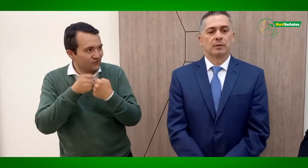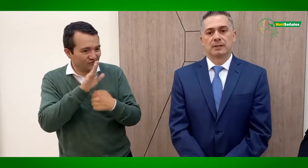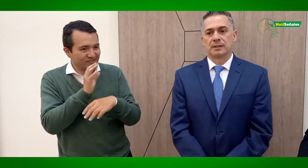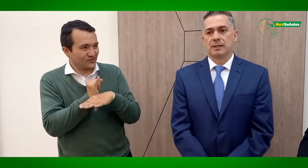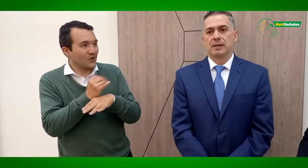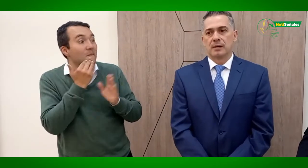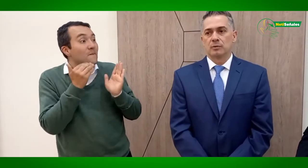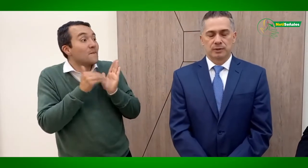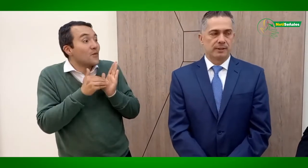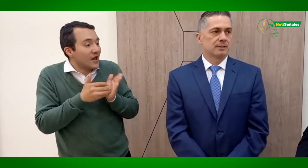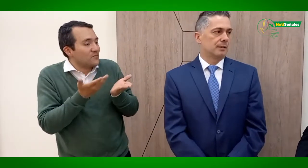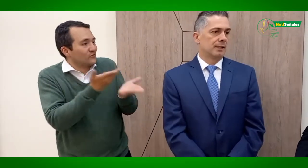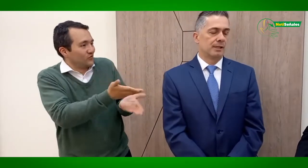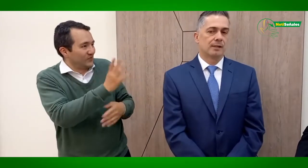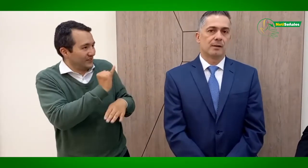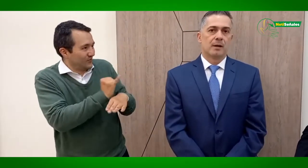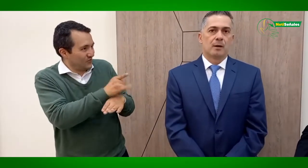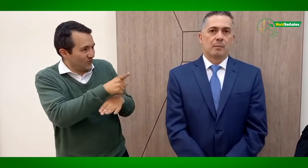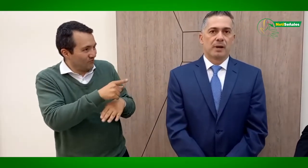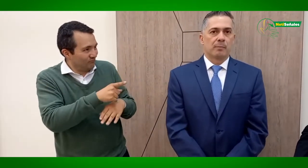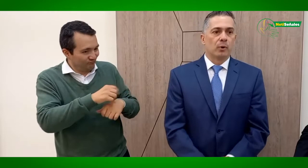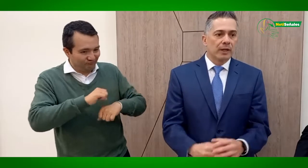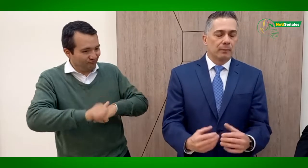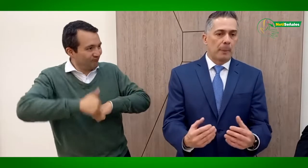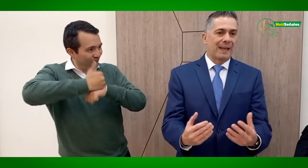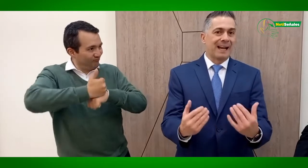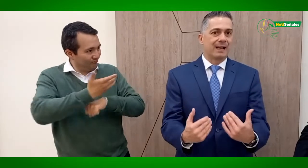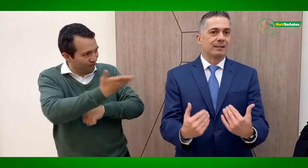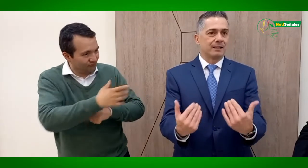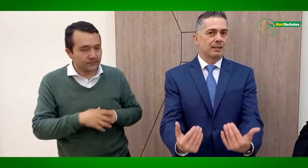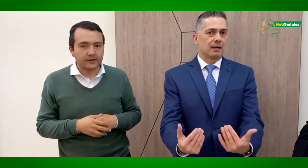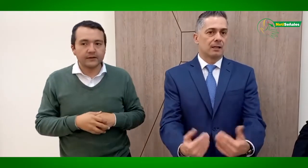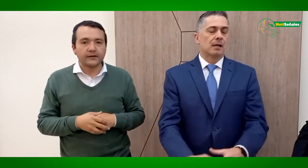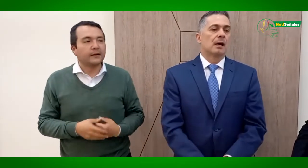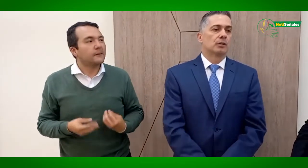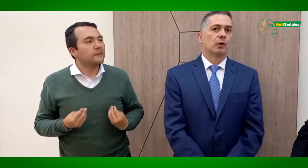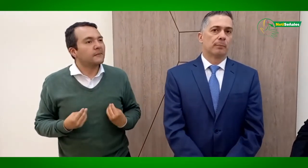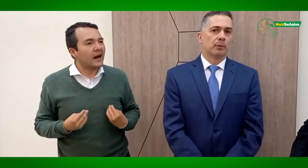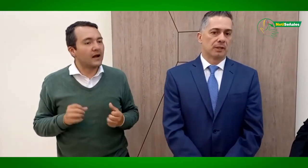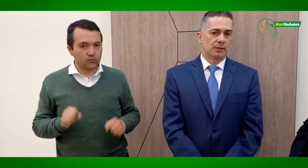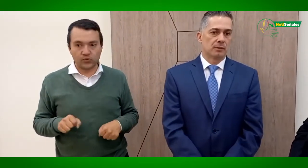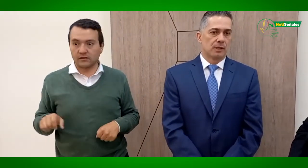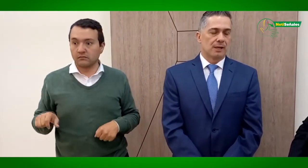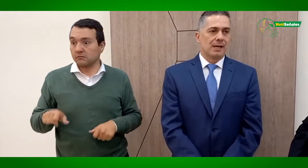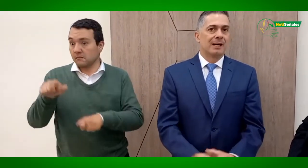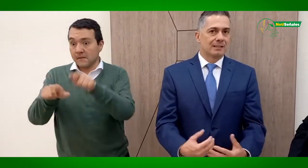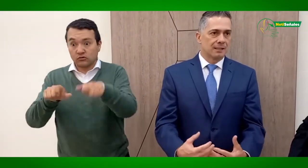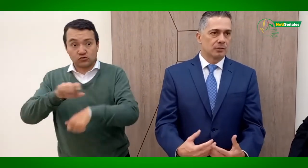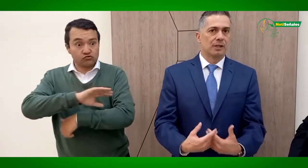las que ustedes dirigen para poder garantizarle a toda la población el acceso y la